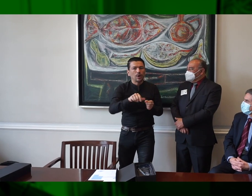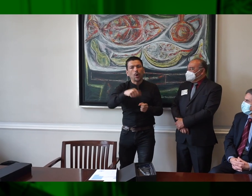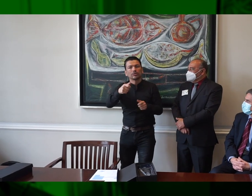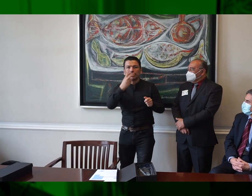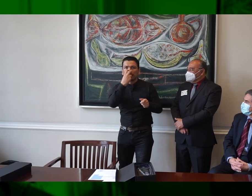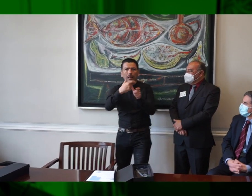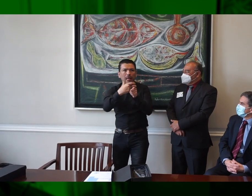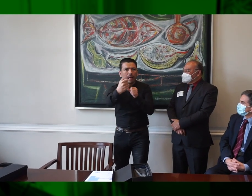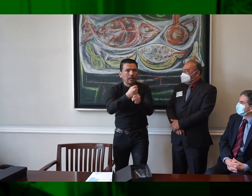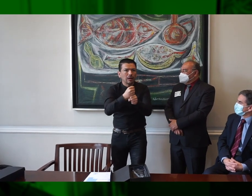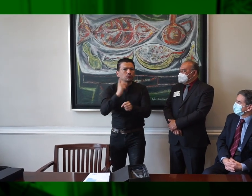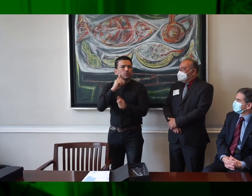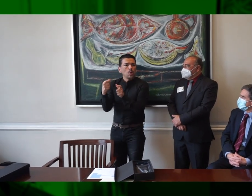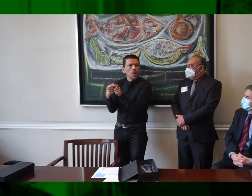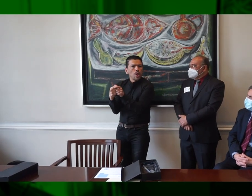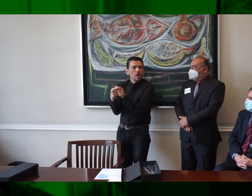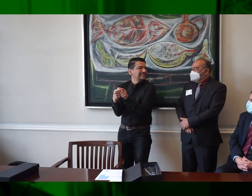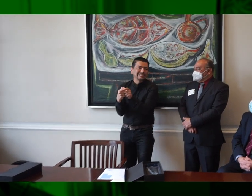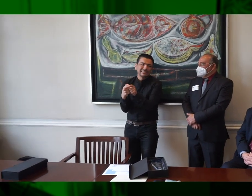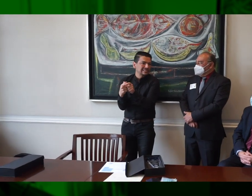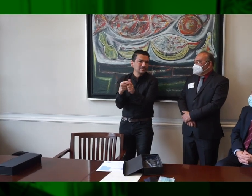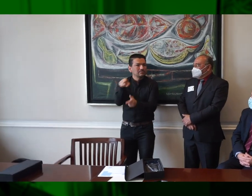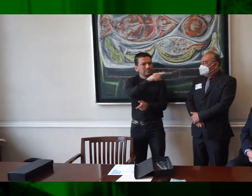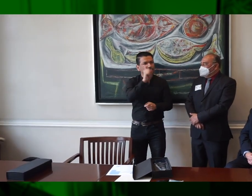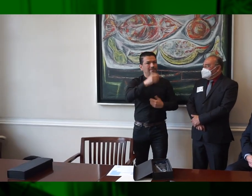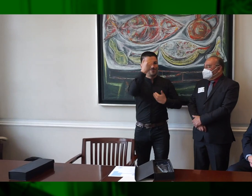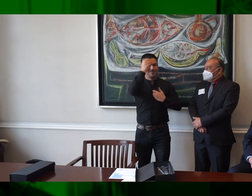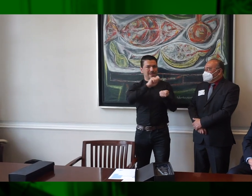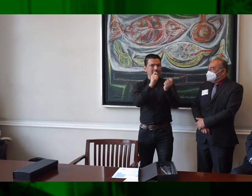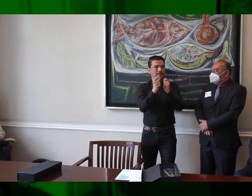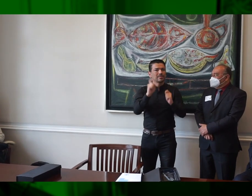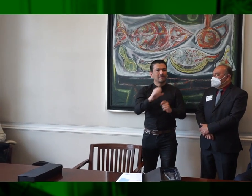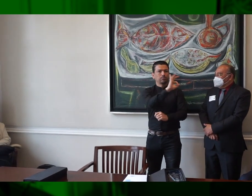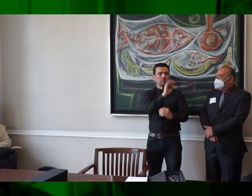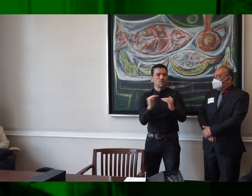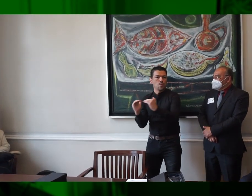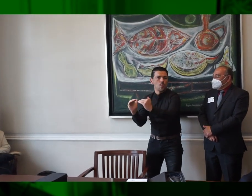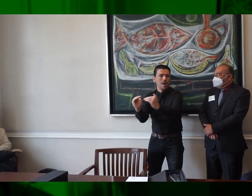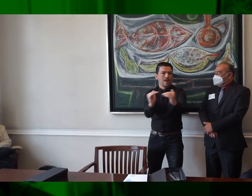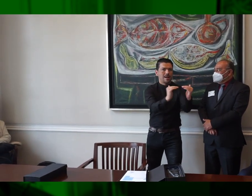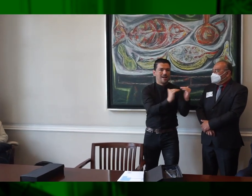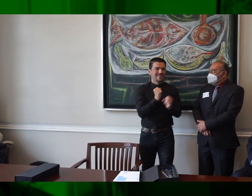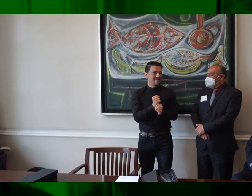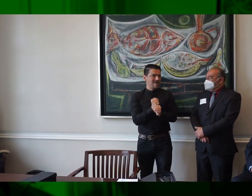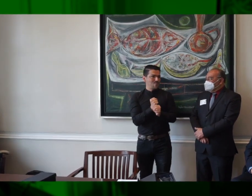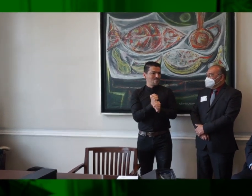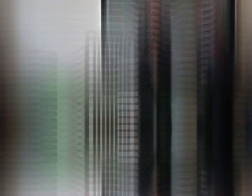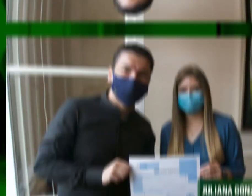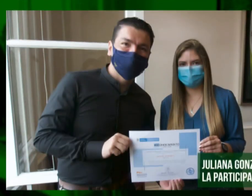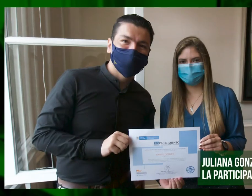establece que la inclusión laboral es muy importante. Tenemos que entender que la inclusión laboral no solamente para personas con